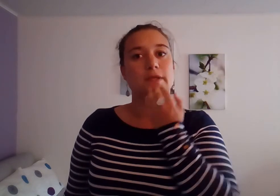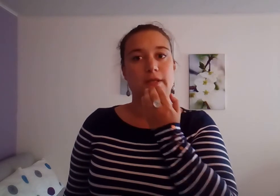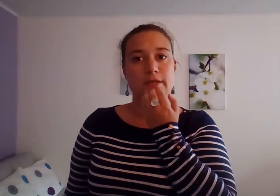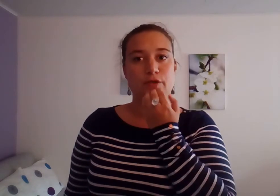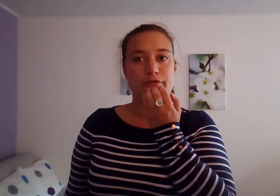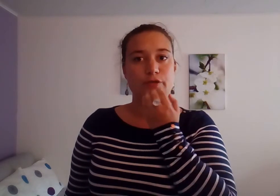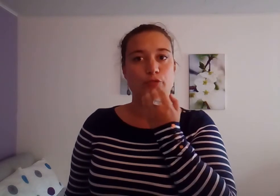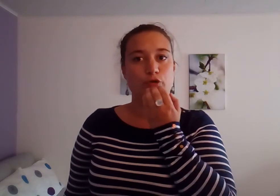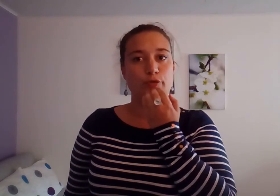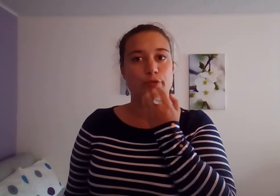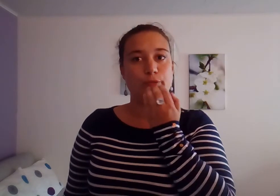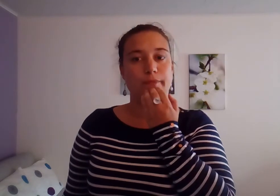Je fais du mieux que je peux.